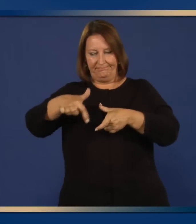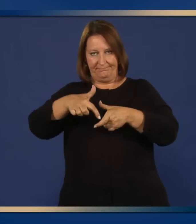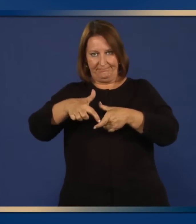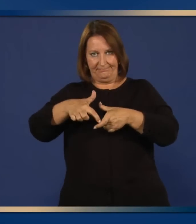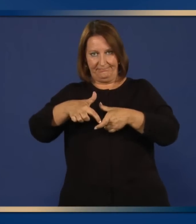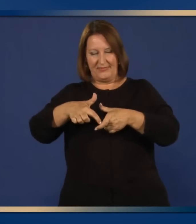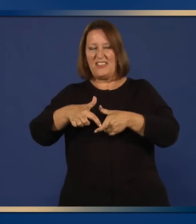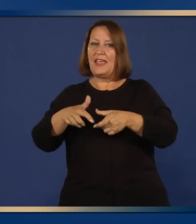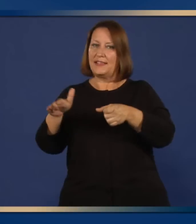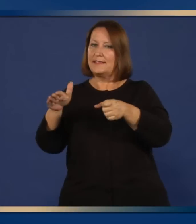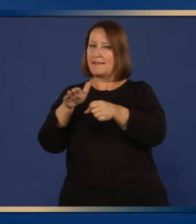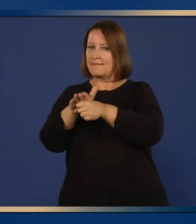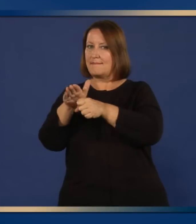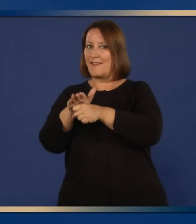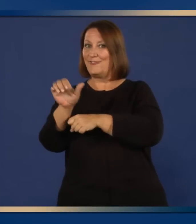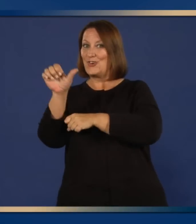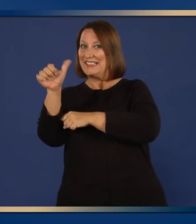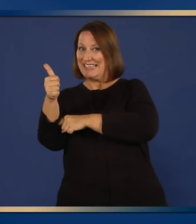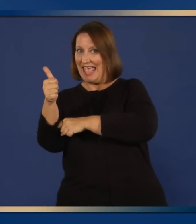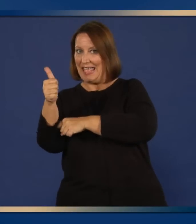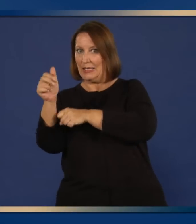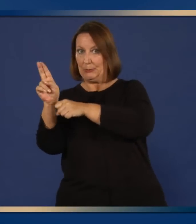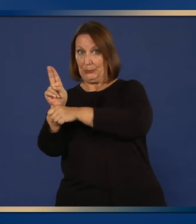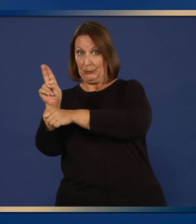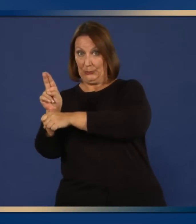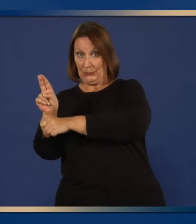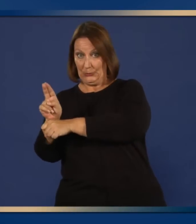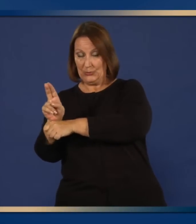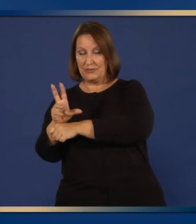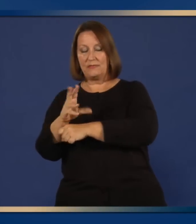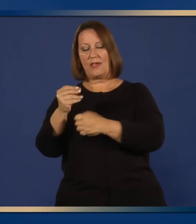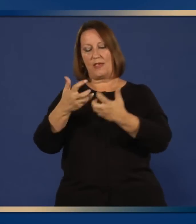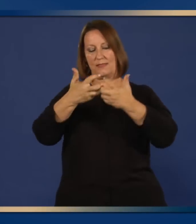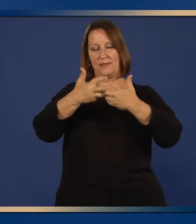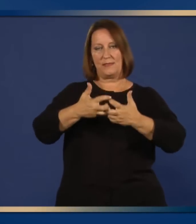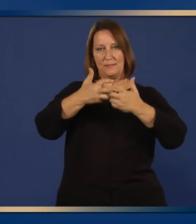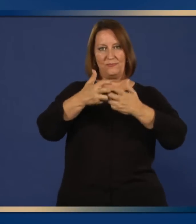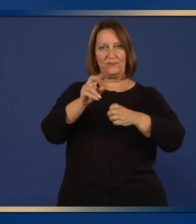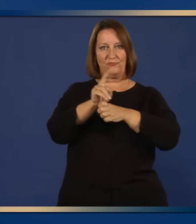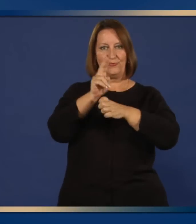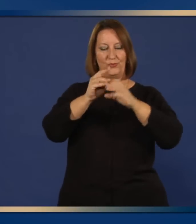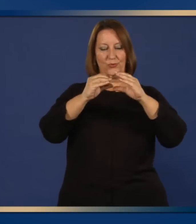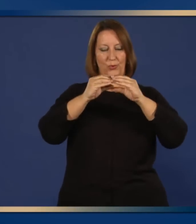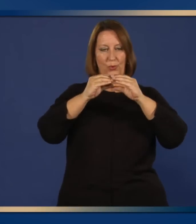10 dosis y un diskhaler, dispositivo de inhalación.